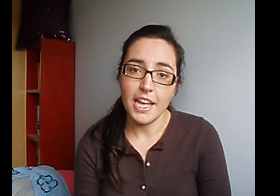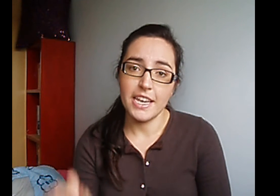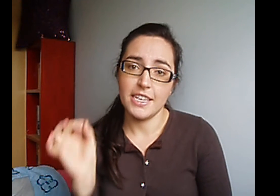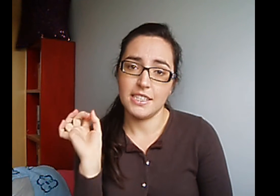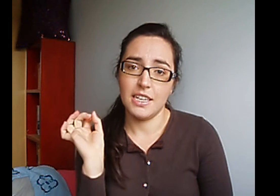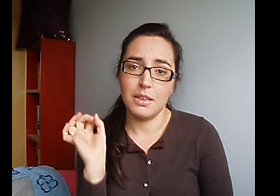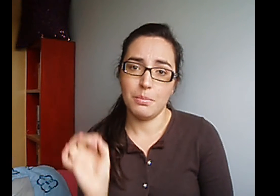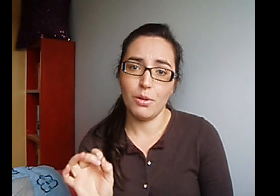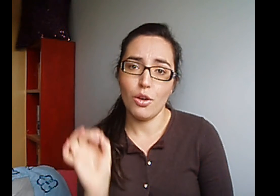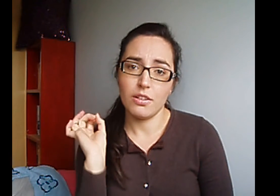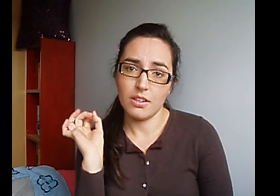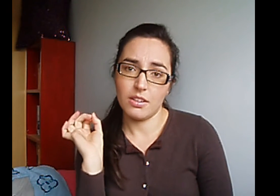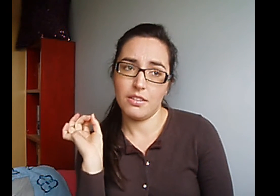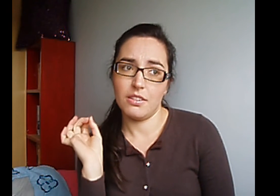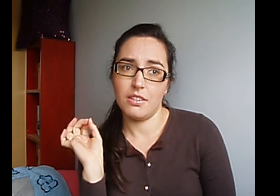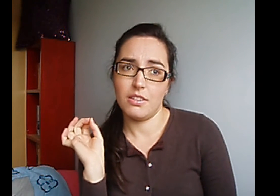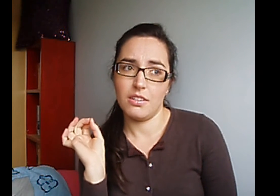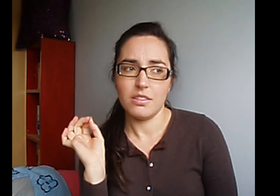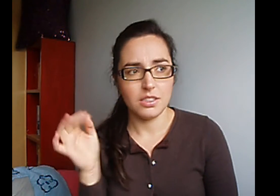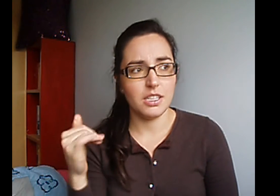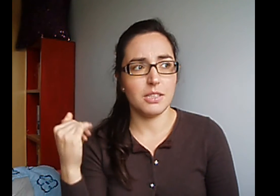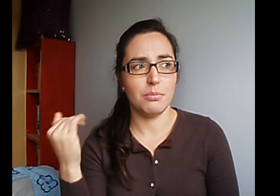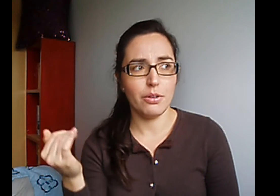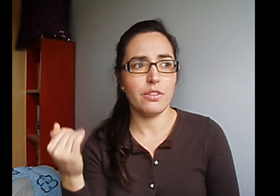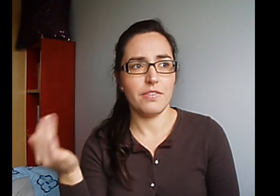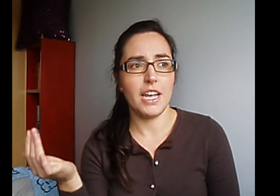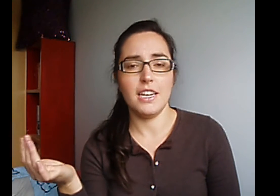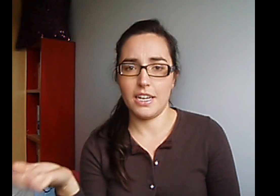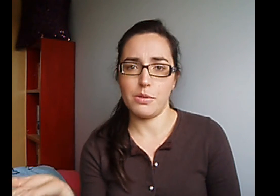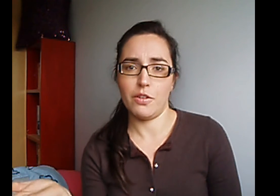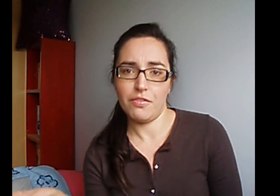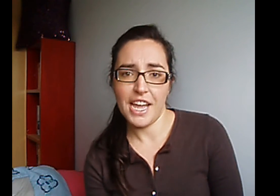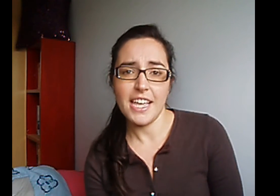es Blog... Sí, es Blogfly, la cabra Fly